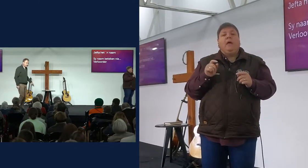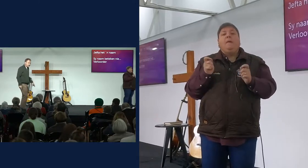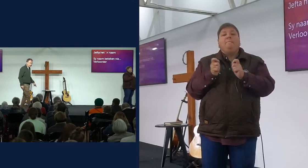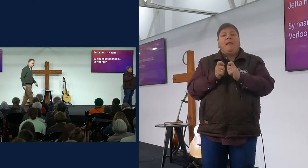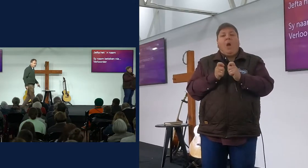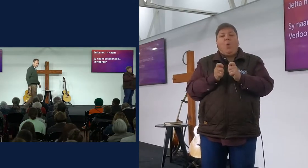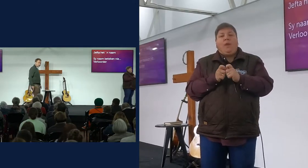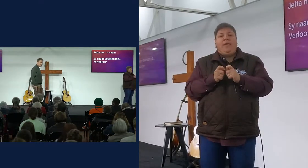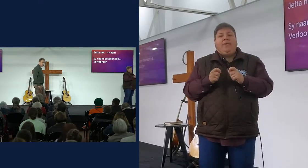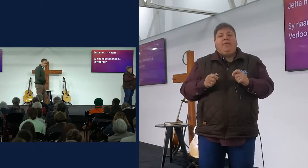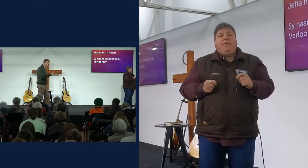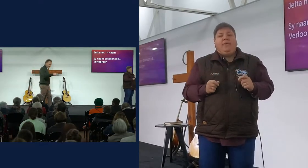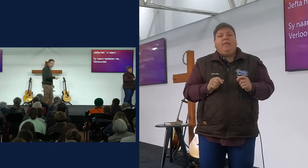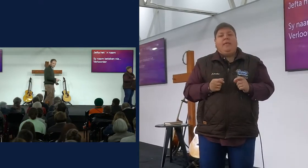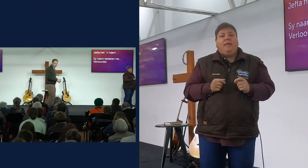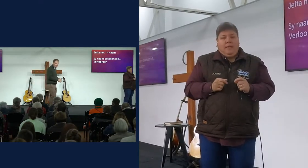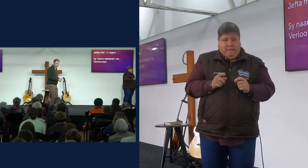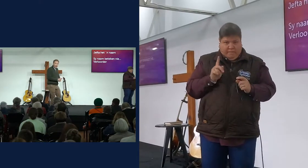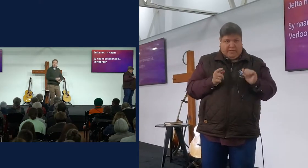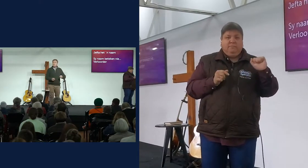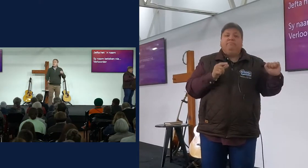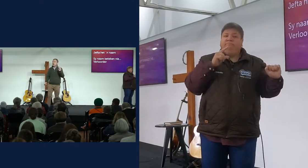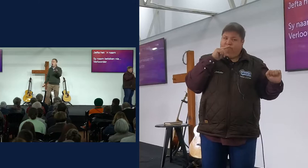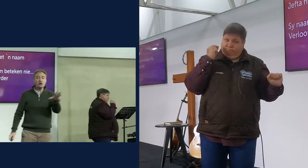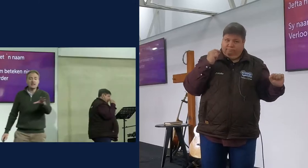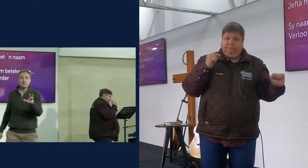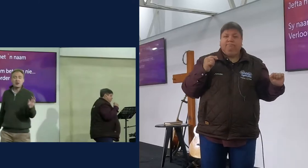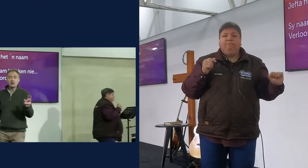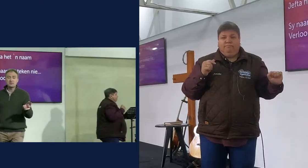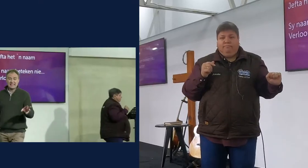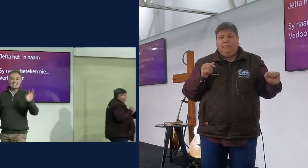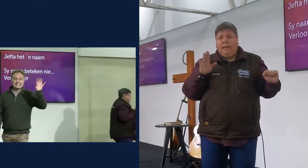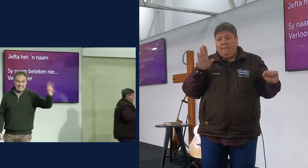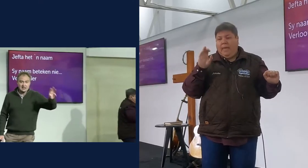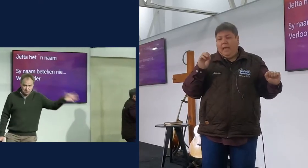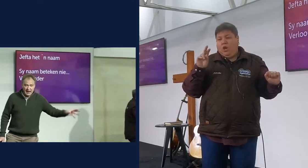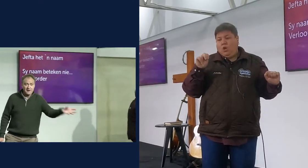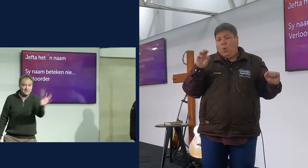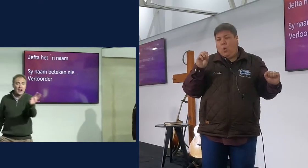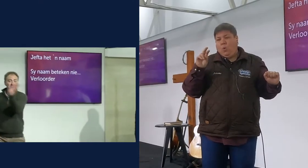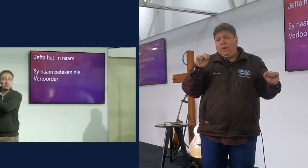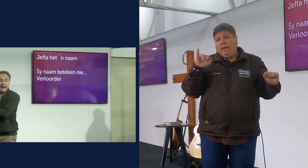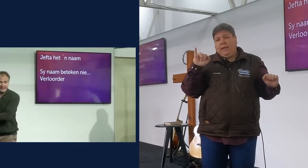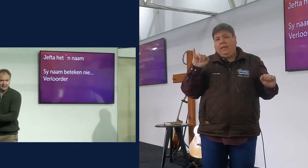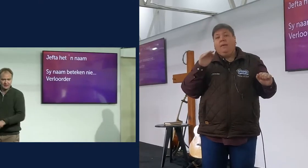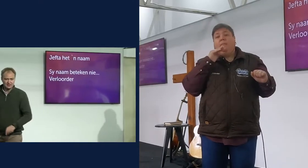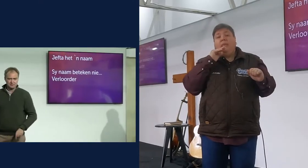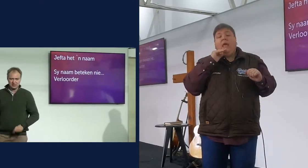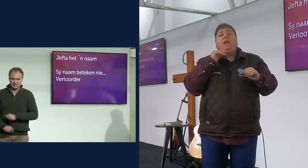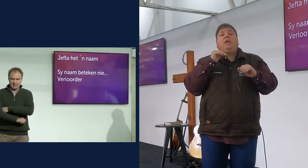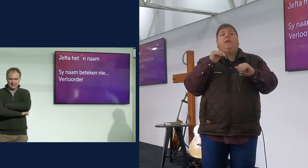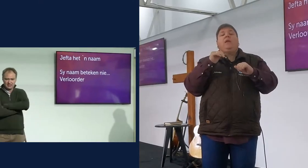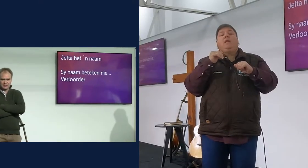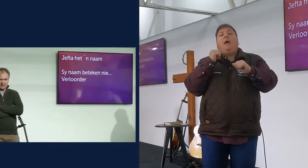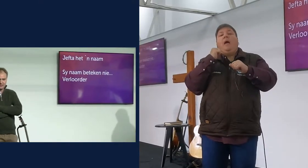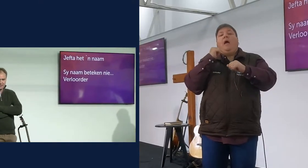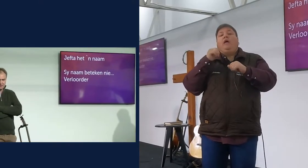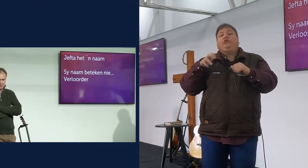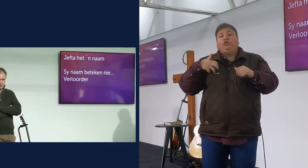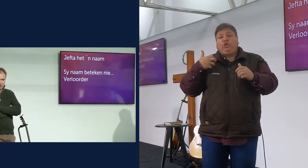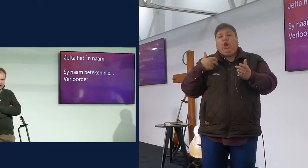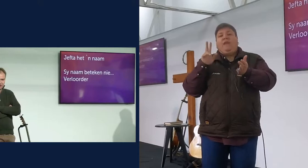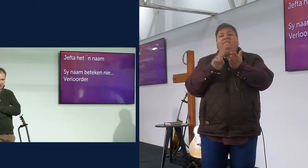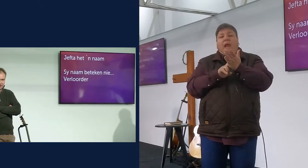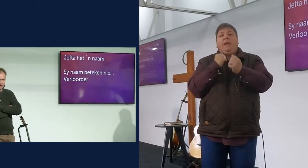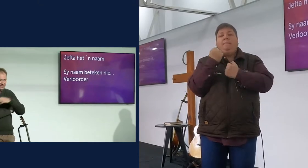Gauteng, nee, nou gaan jylle leer, wat beteken Benouni, Benouni, Benouni beteken sê, ben van pijn, sy bad gesê, nee, jylle, dit is